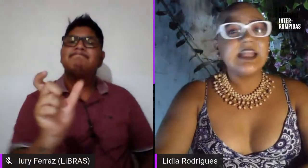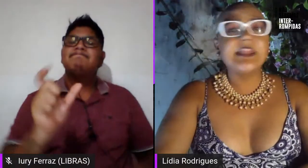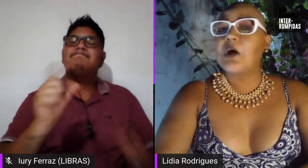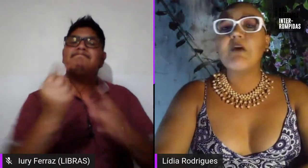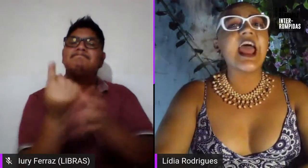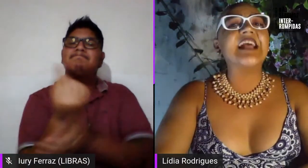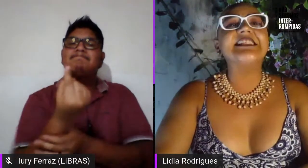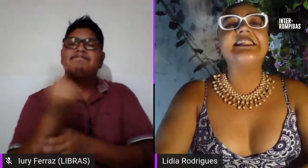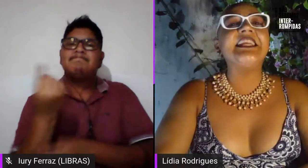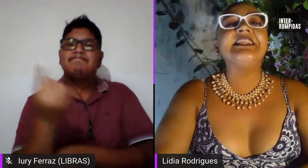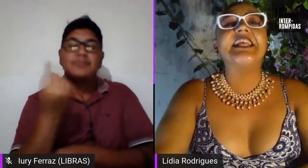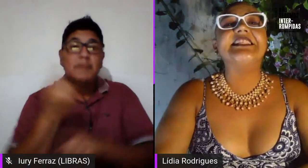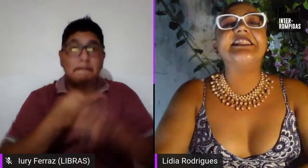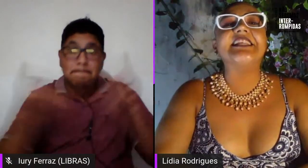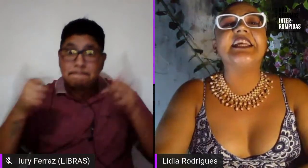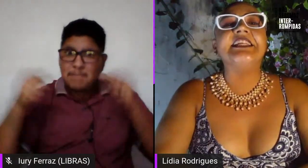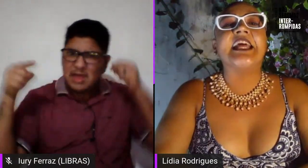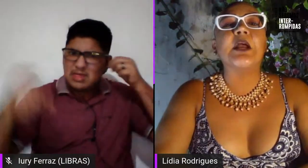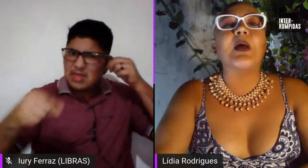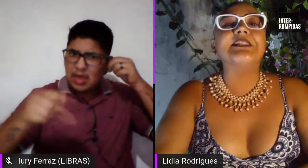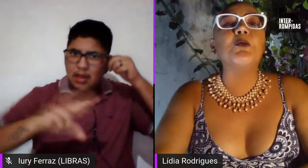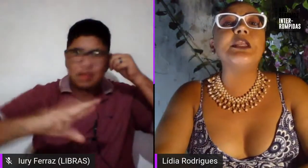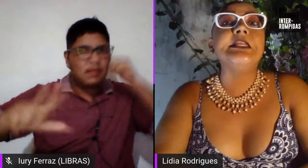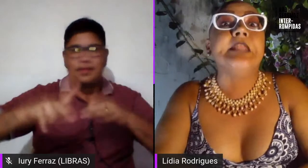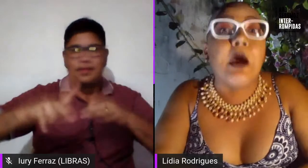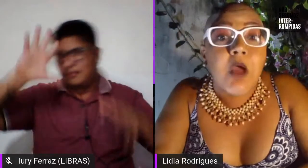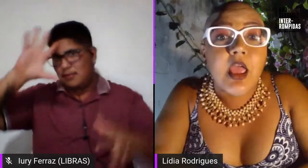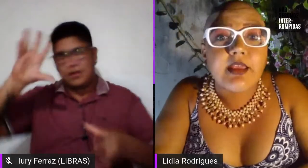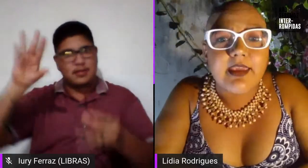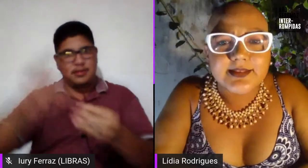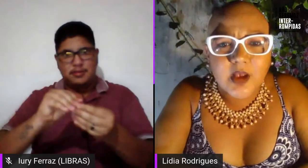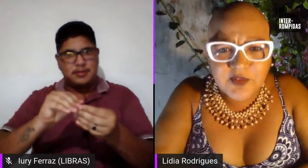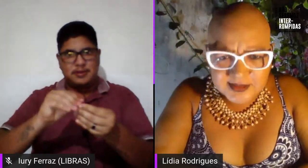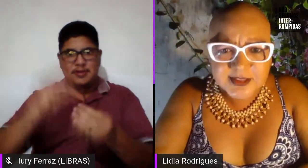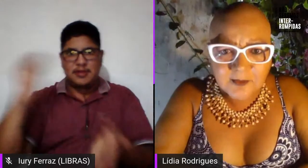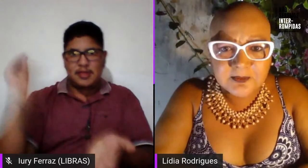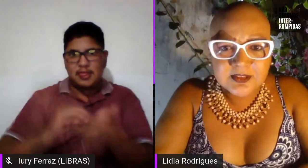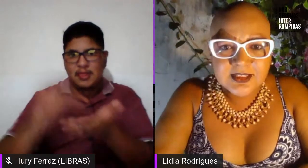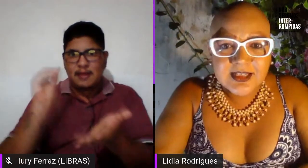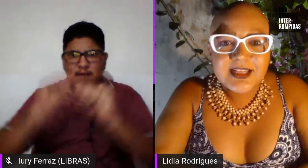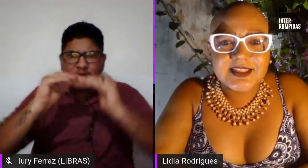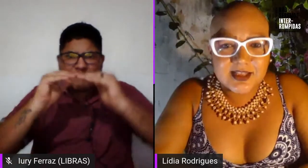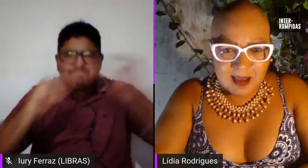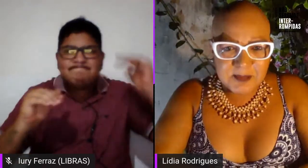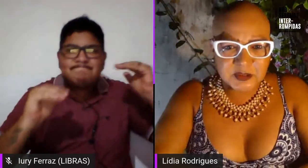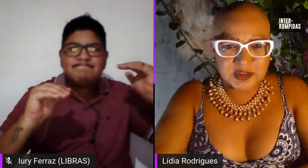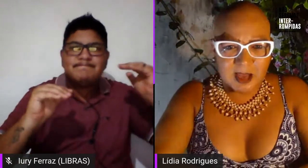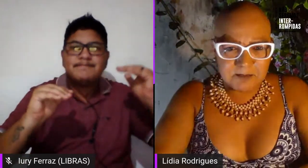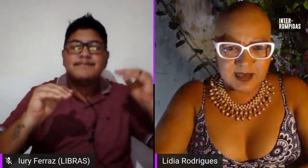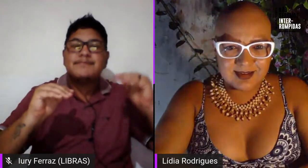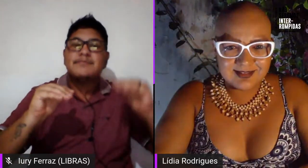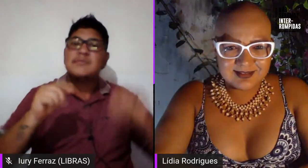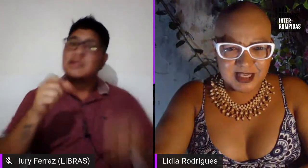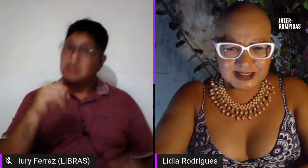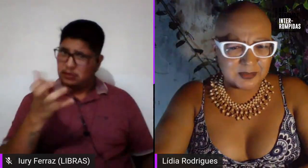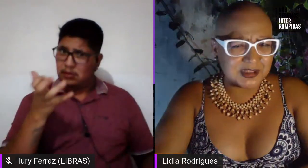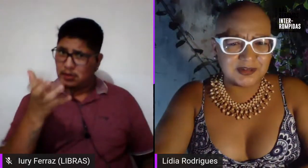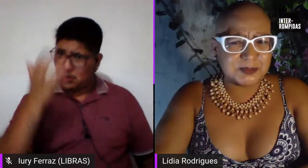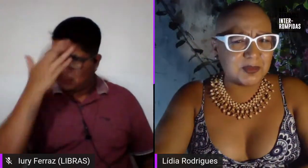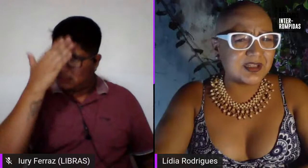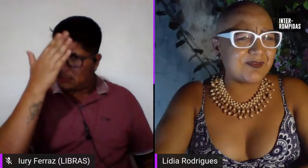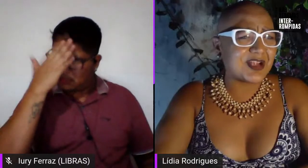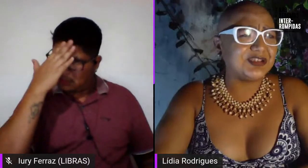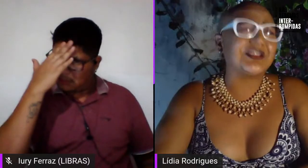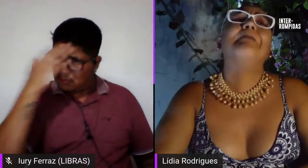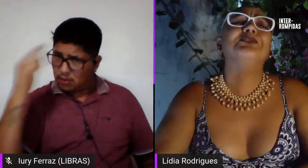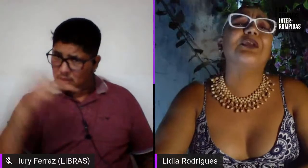ela não é a síntese dessa inadequação que não requer salvação e se quer mesmo saber desse